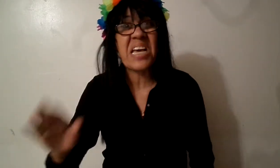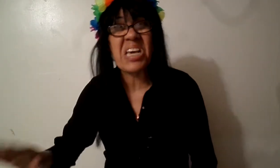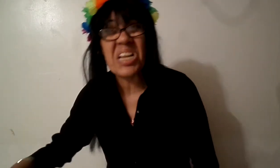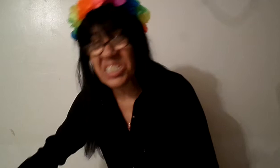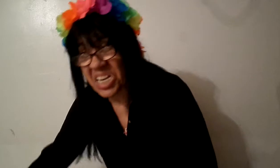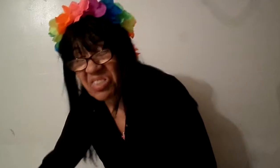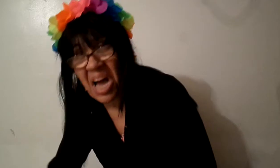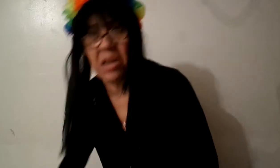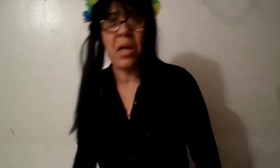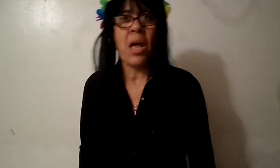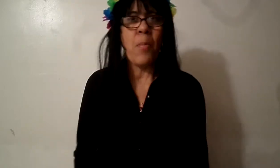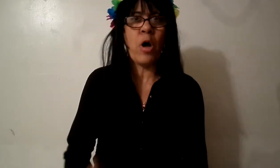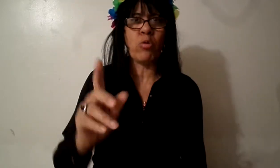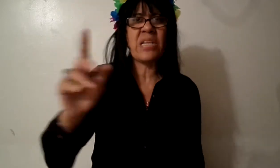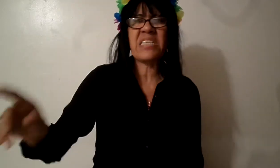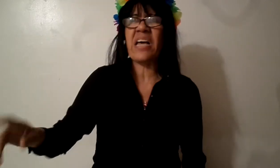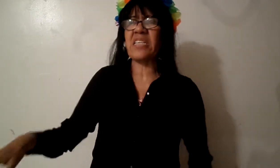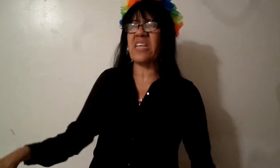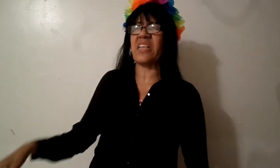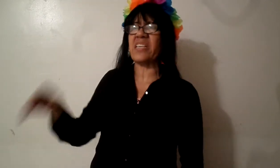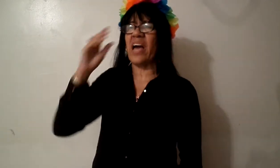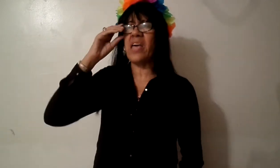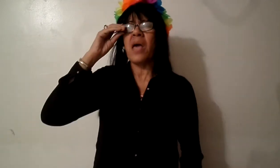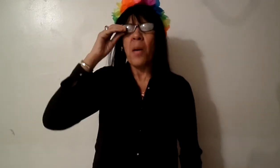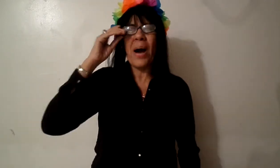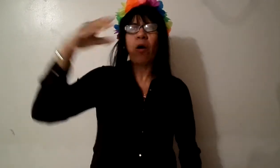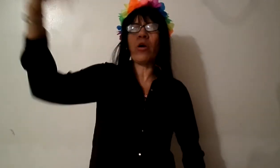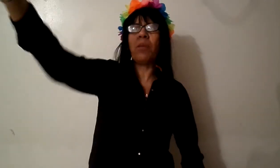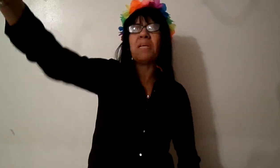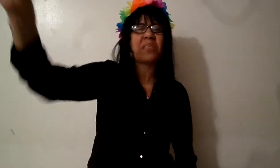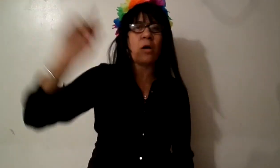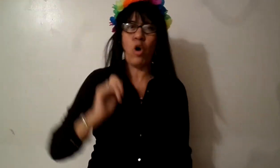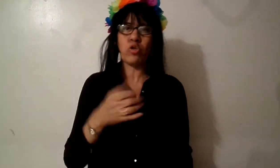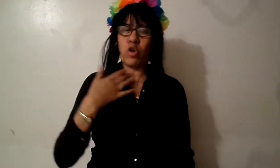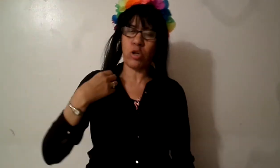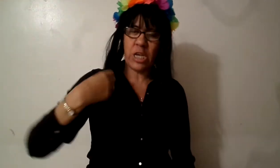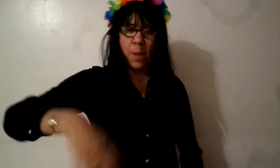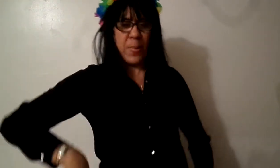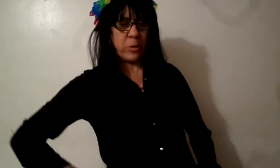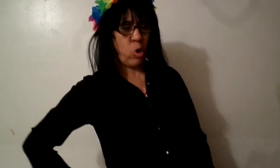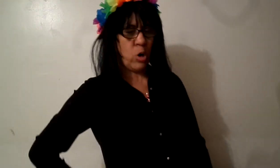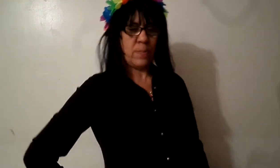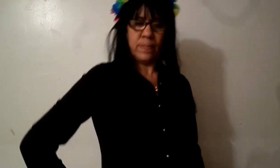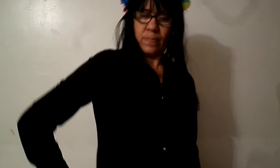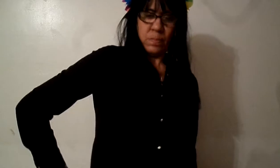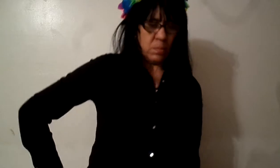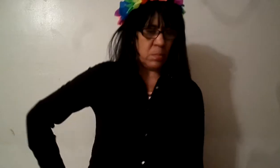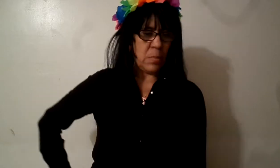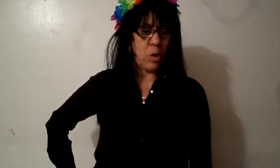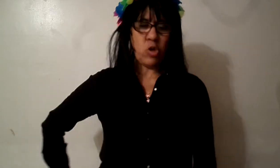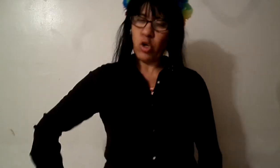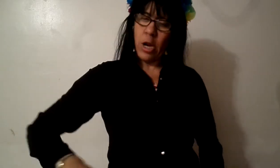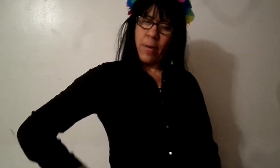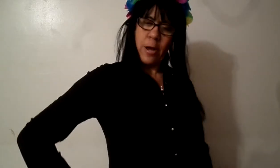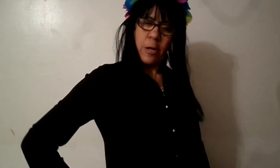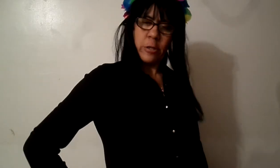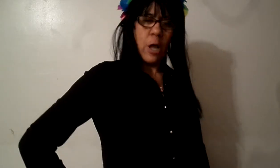quiere sentar porque tú le dices ay siéntate ahí para que oiga el mensaje no yo quiero ser el pastor yo soy el evangelista